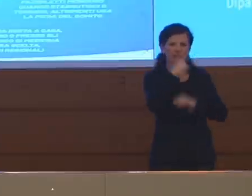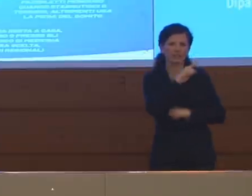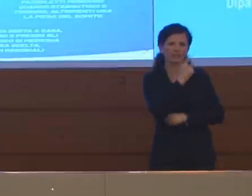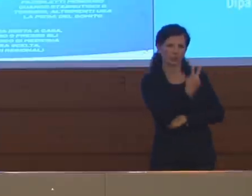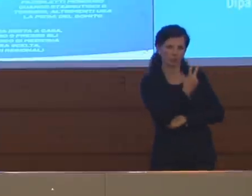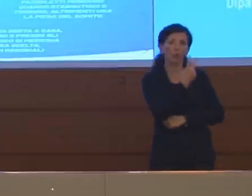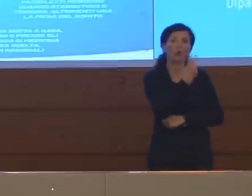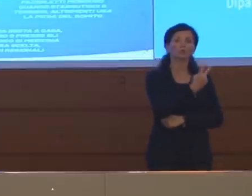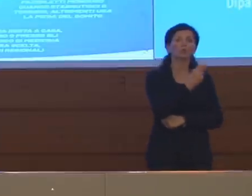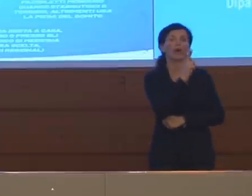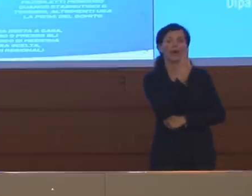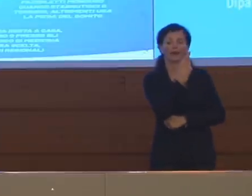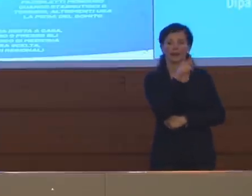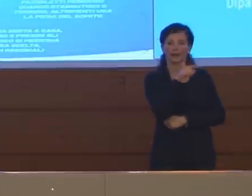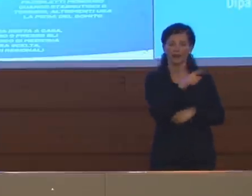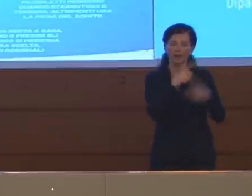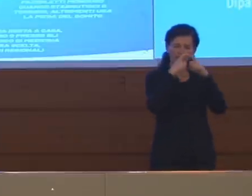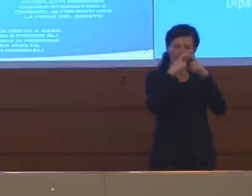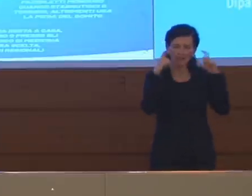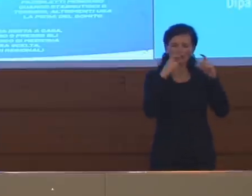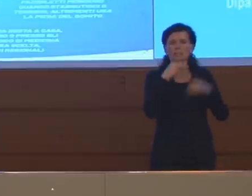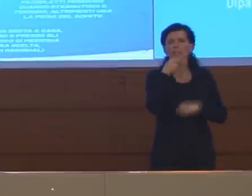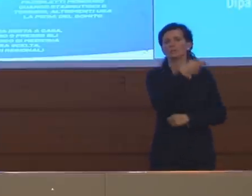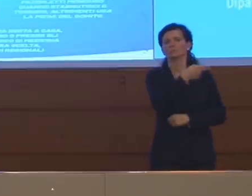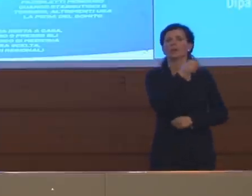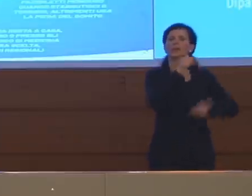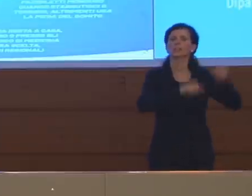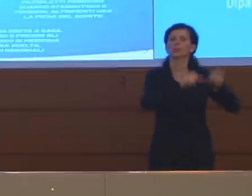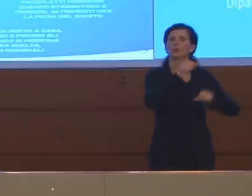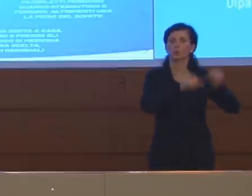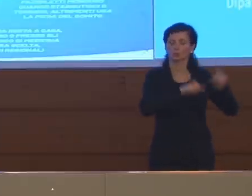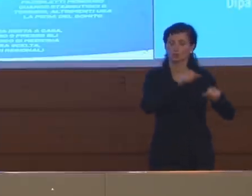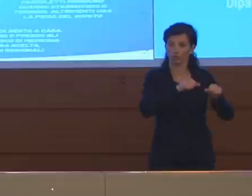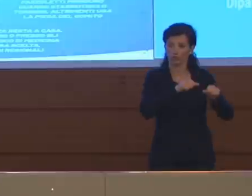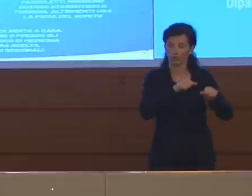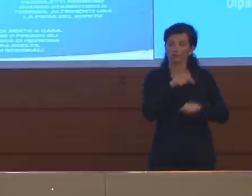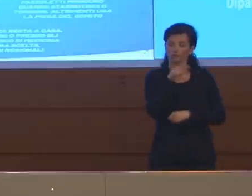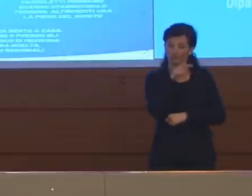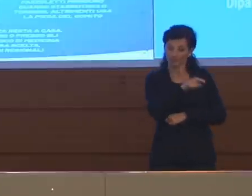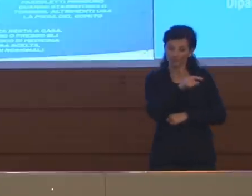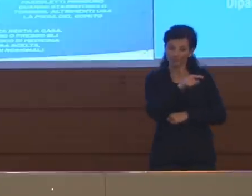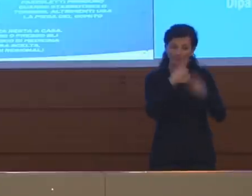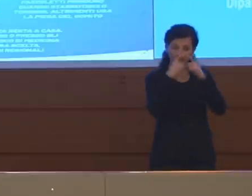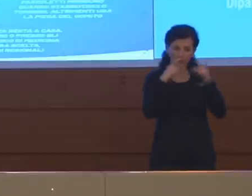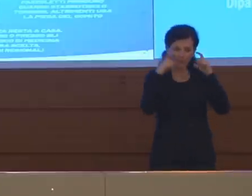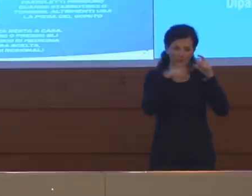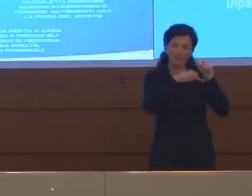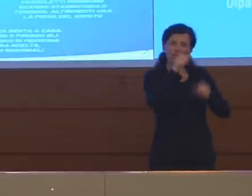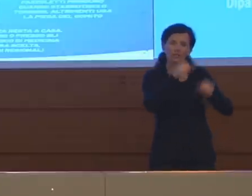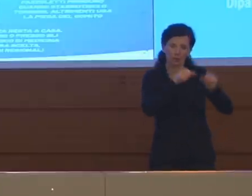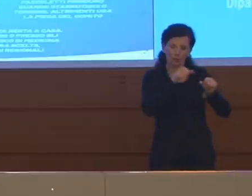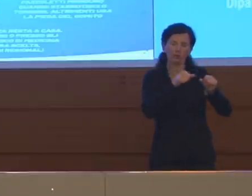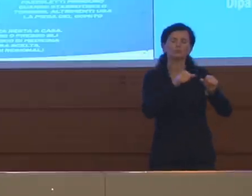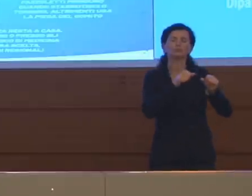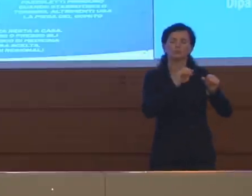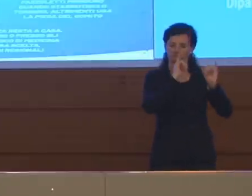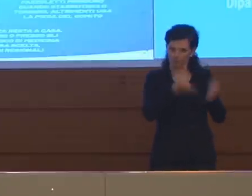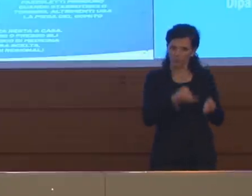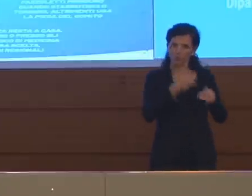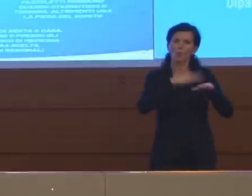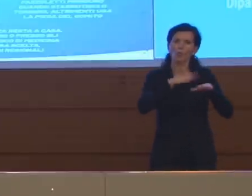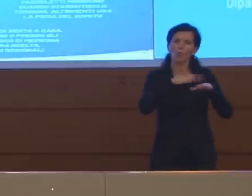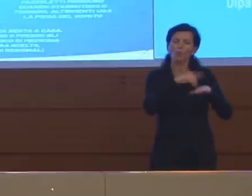e 2R, le cosiddette mascherine chirurgiche. Quelle sono mascherine che vengono raccomandate per uso